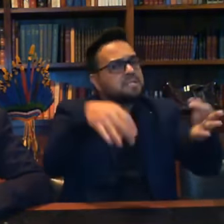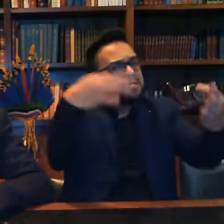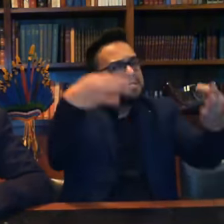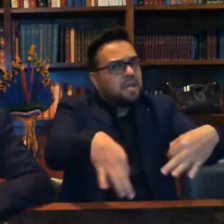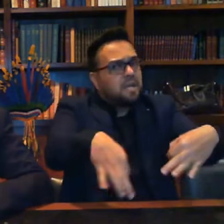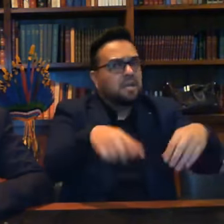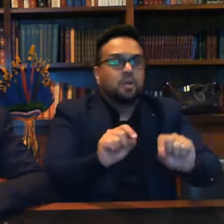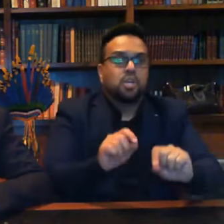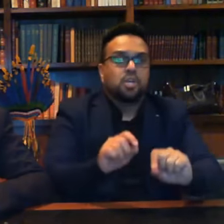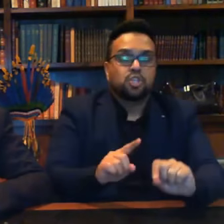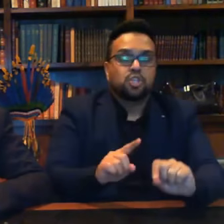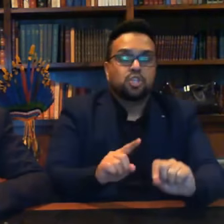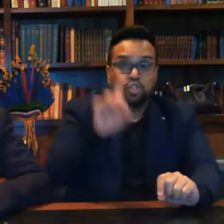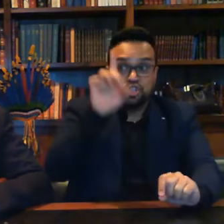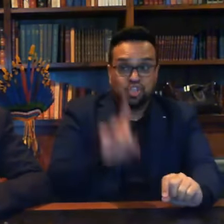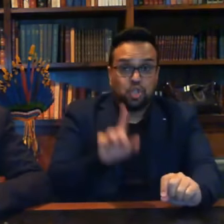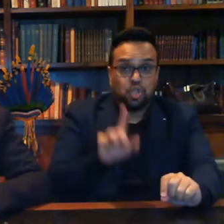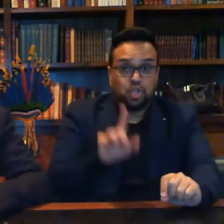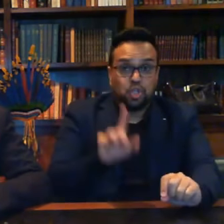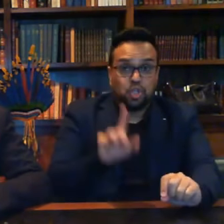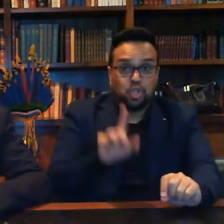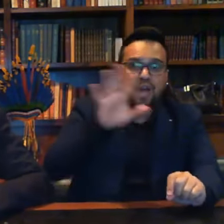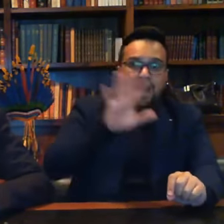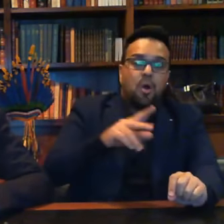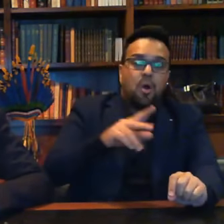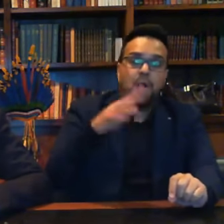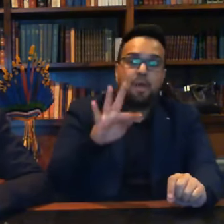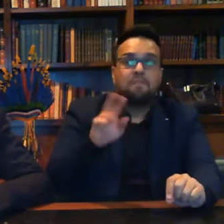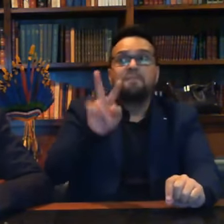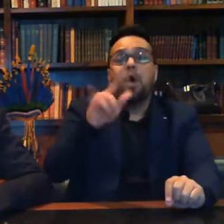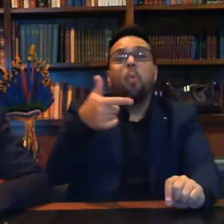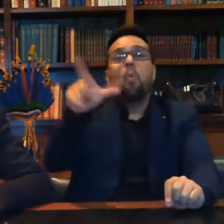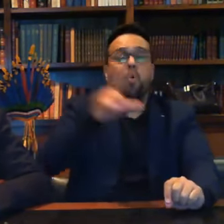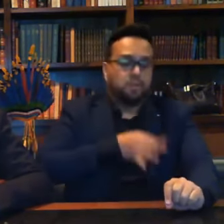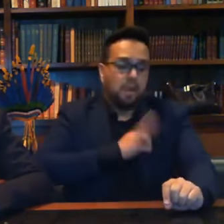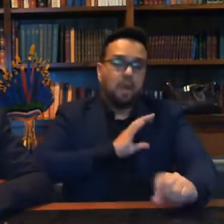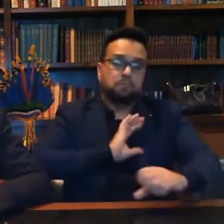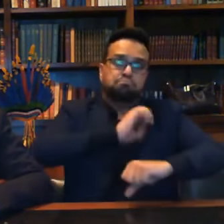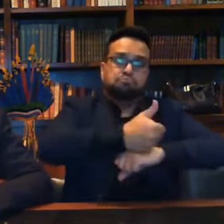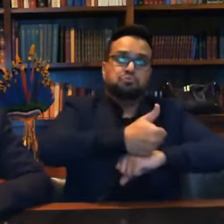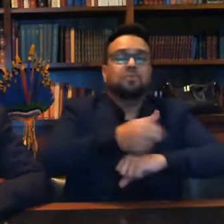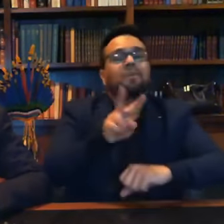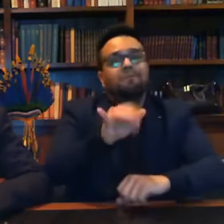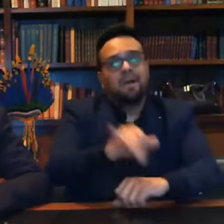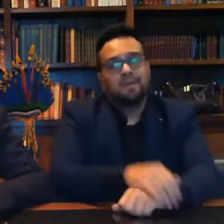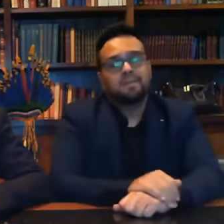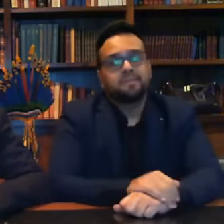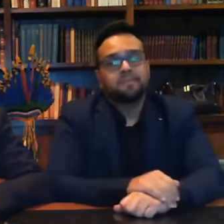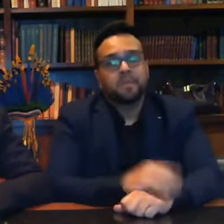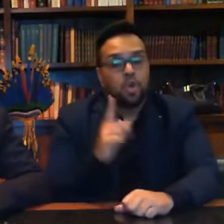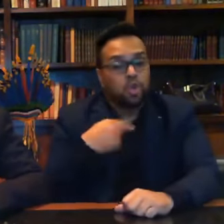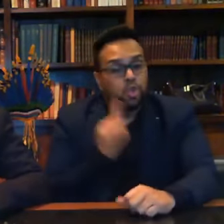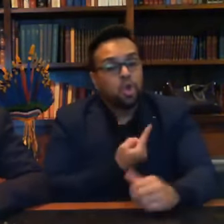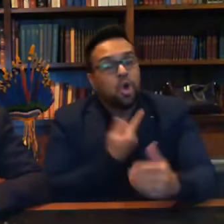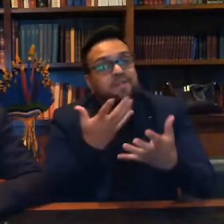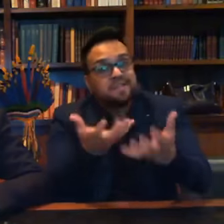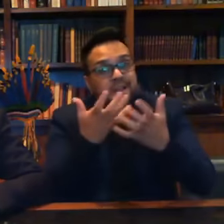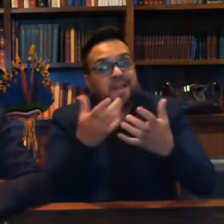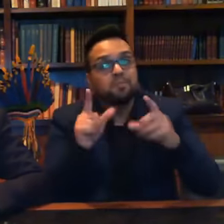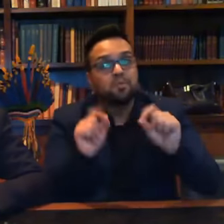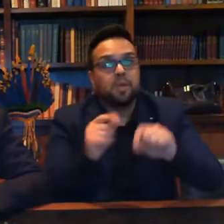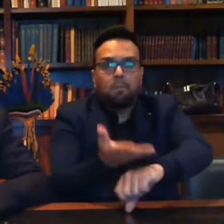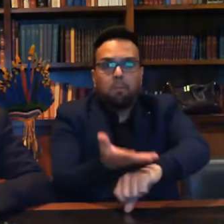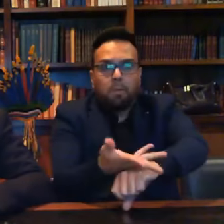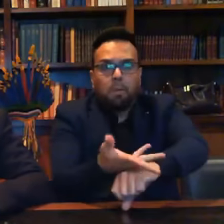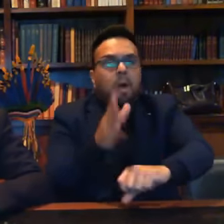o diretor-geral da PF vai botar outro delegado lá. E, obviamente, o que nós queremos é agilidade,